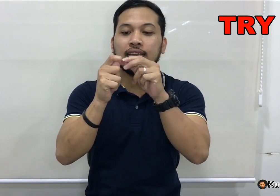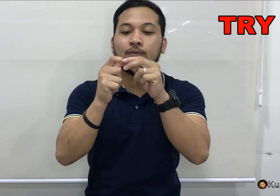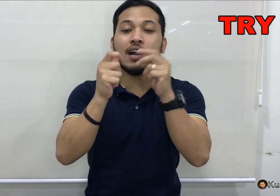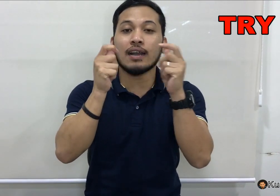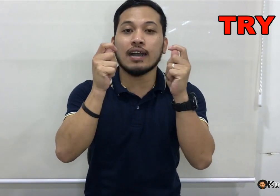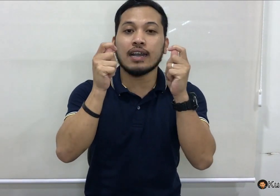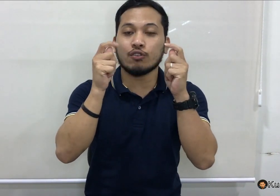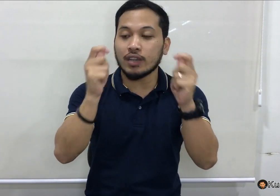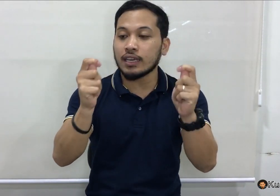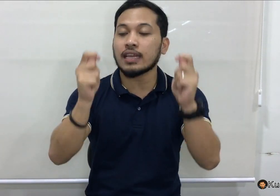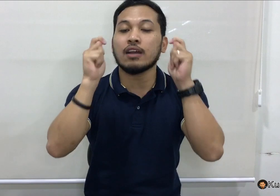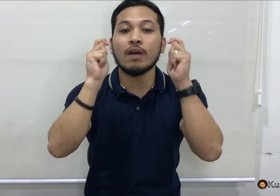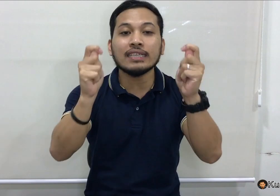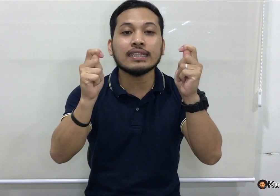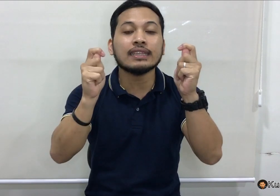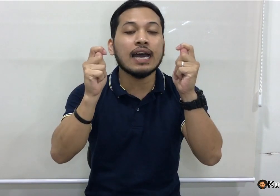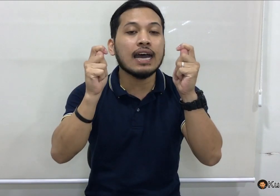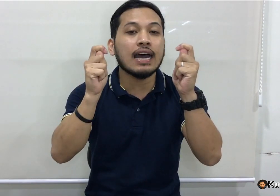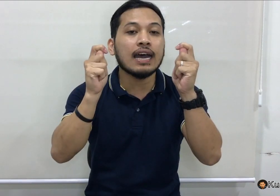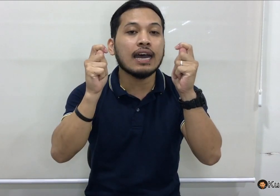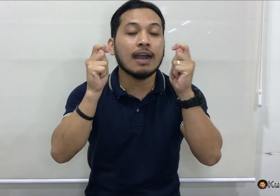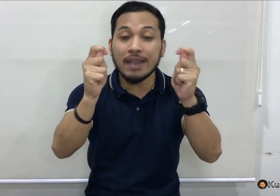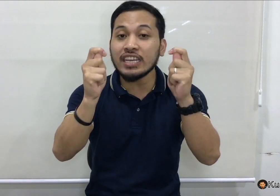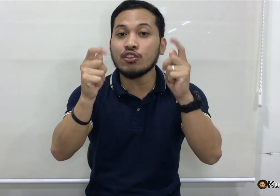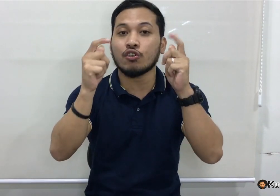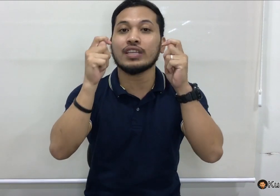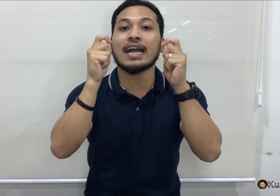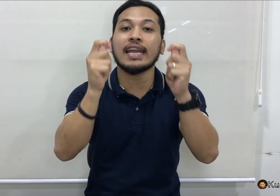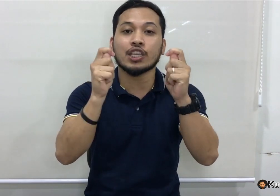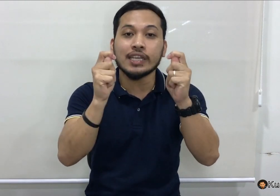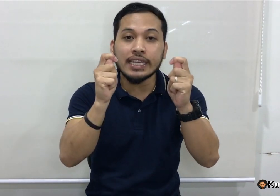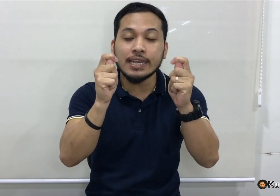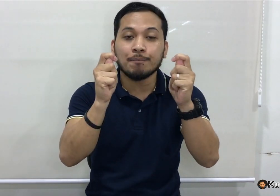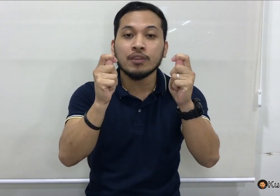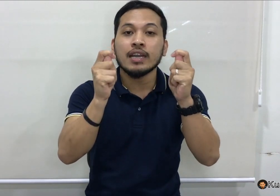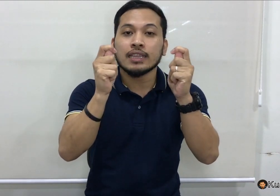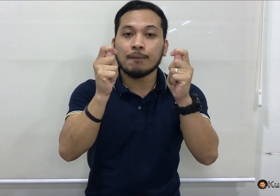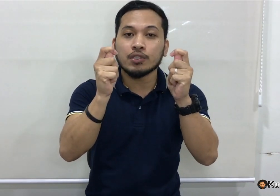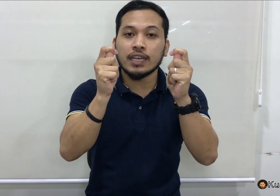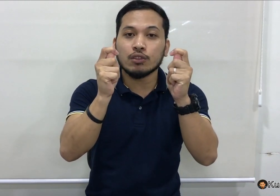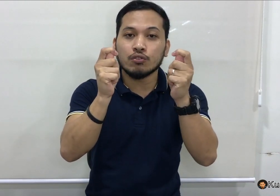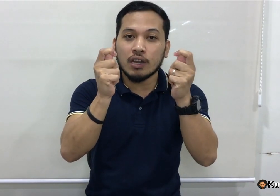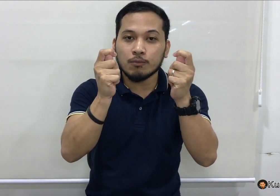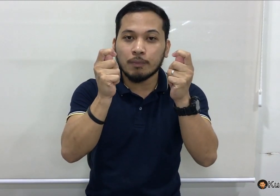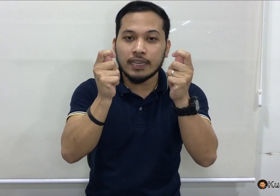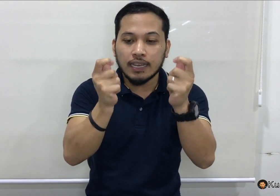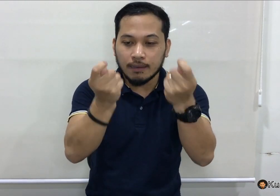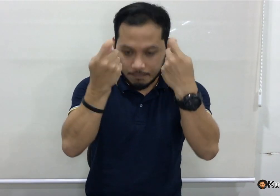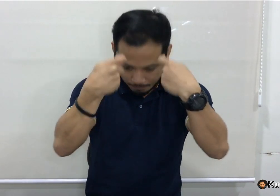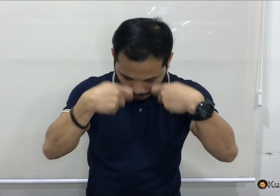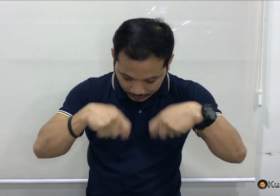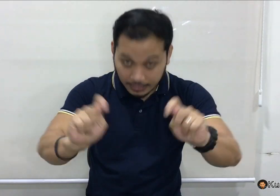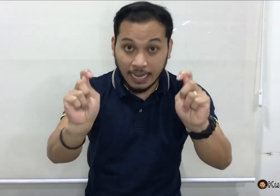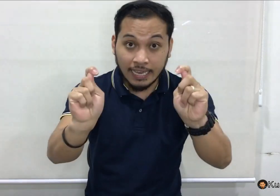dalawang kamay ninyo, naka letter T. Tapos, iganto nyo lang po pa ilalim. Try.